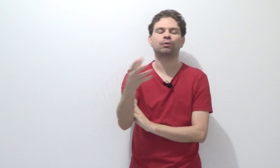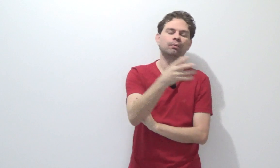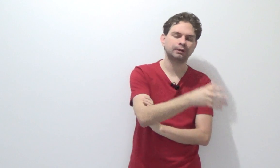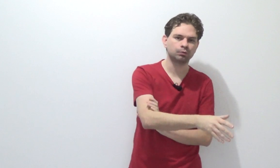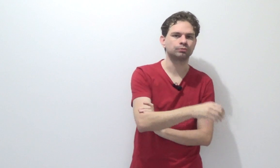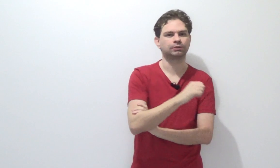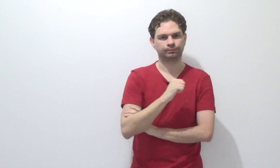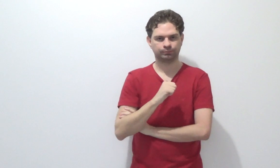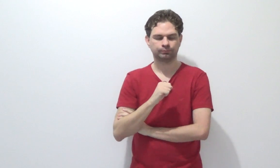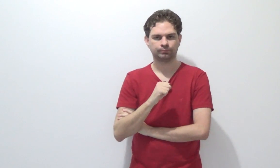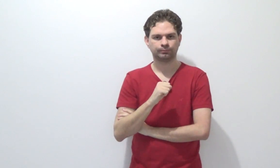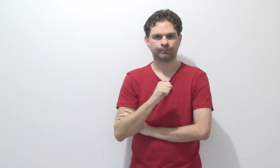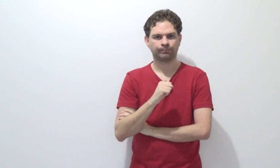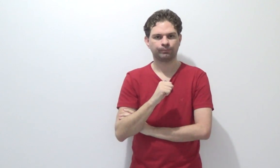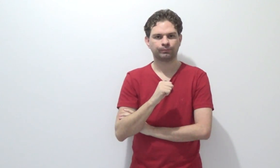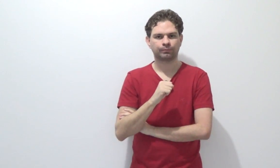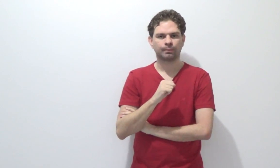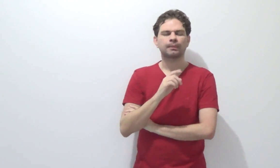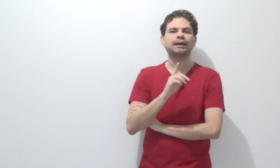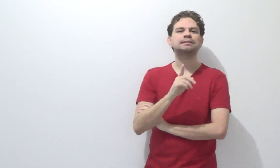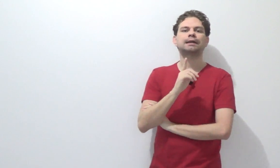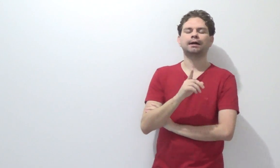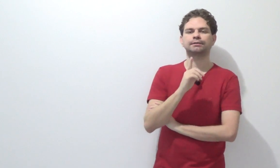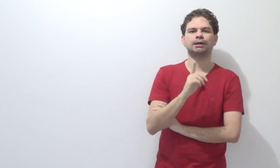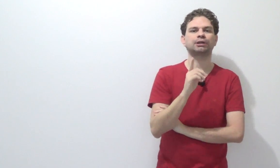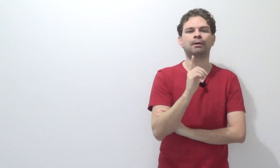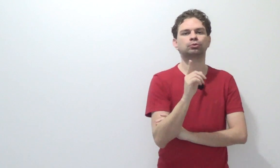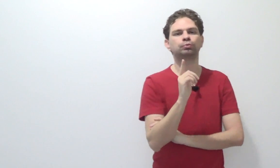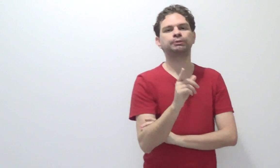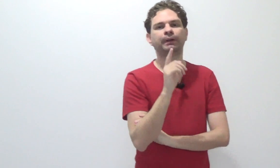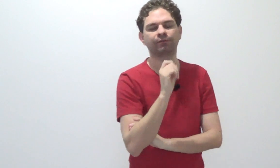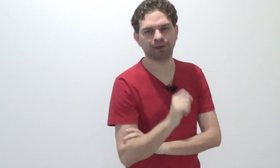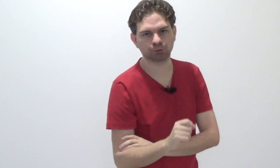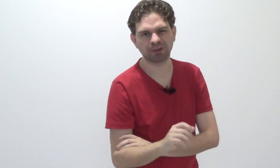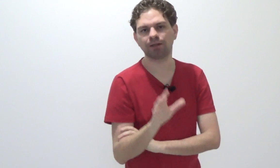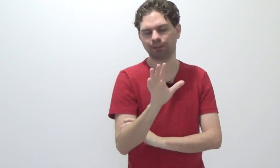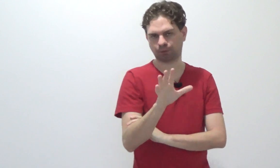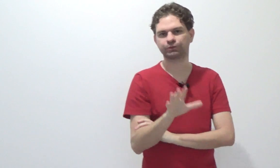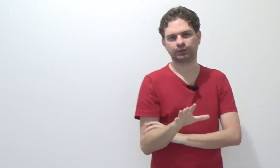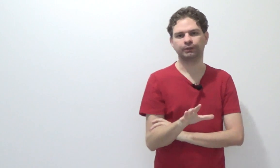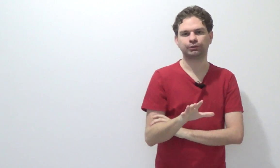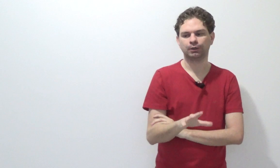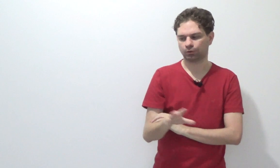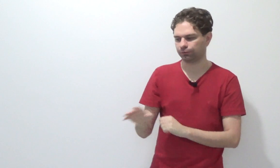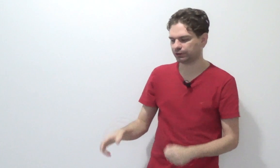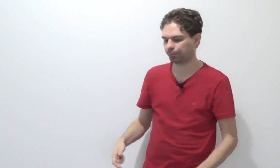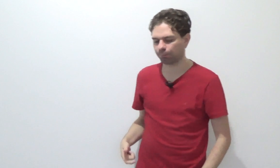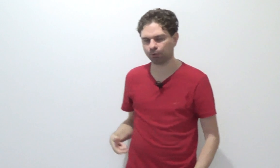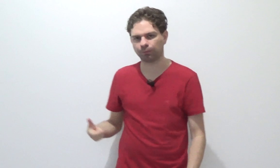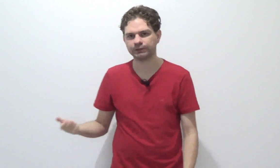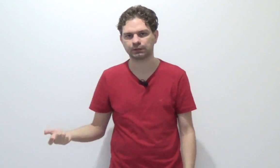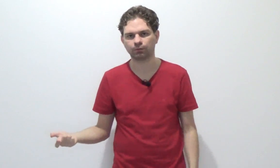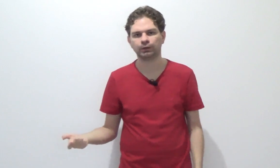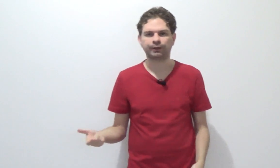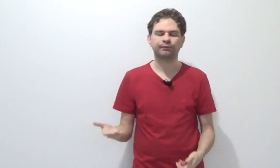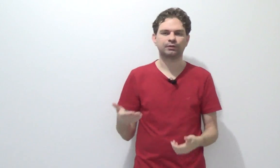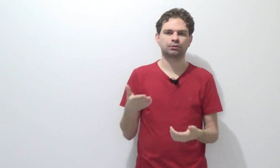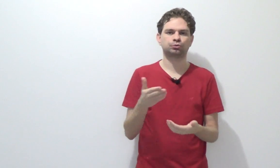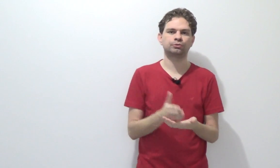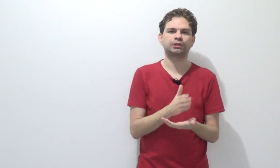ou a denúncia. Esse cara será chamado juiz prevento. Porque lembra do seguinte? Quando você propõe uma ação, tem que fazer o juiz de